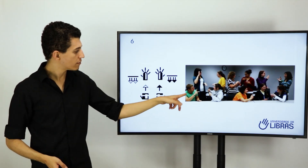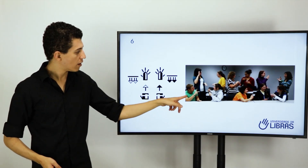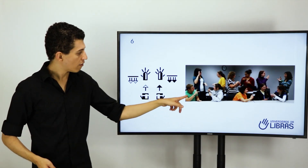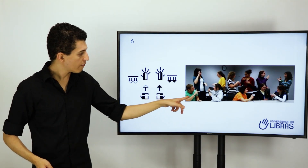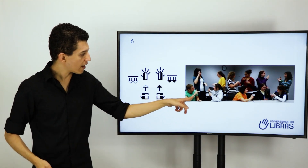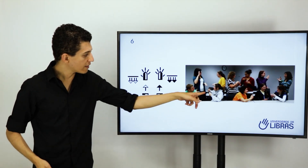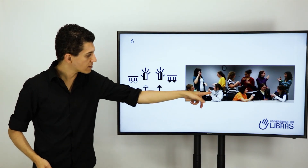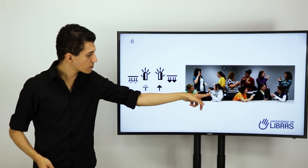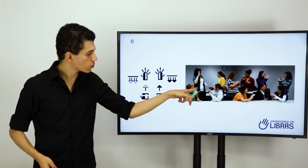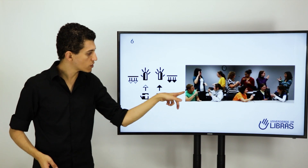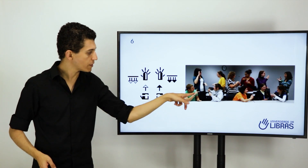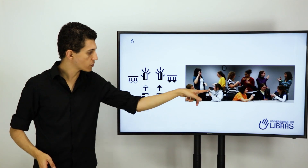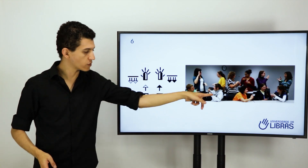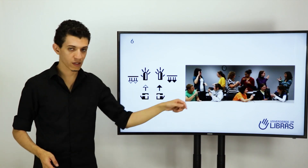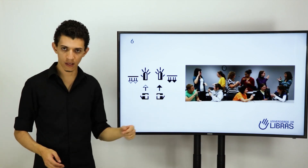Vamos falar dessas duas pessoas aqui.